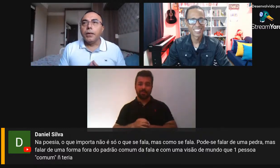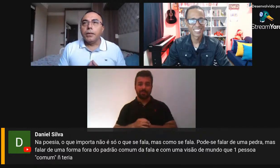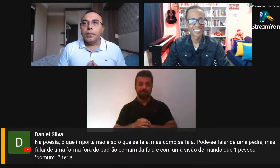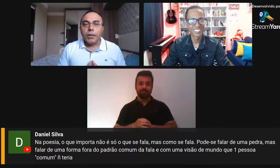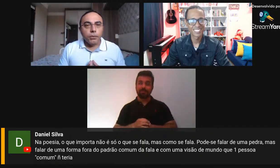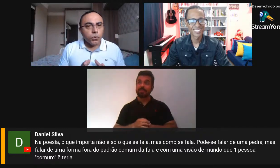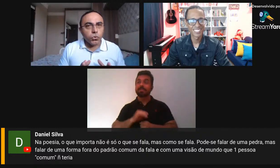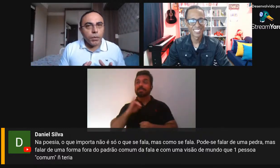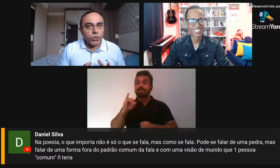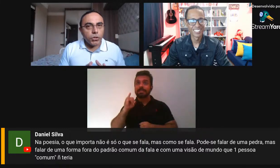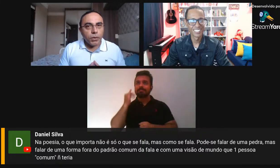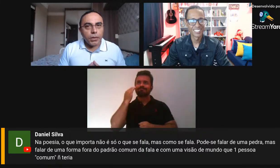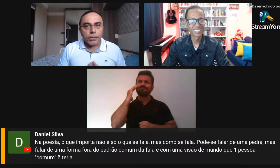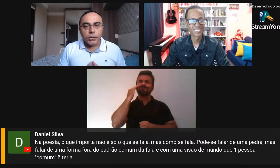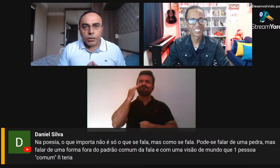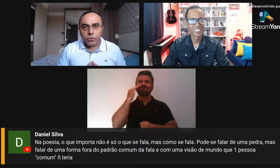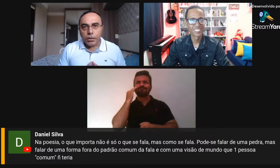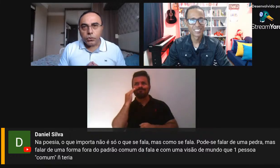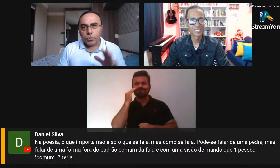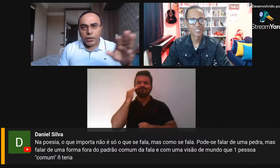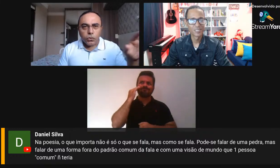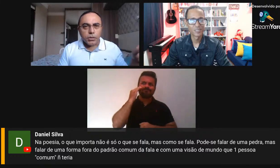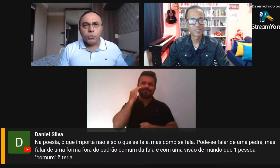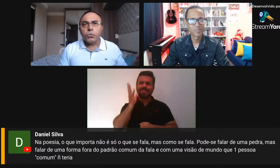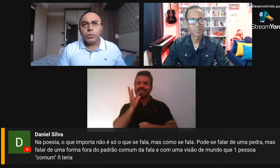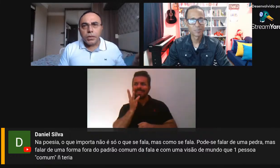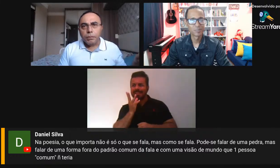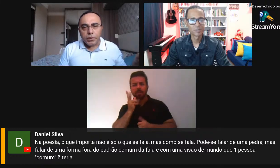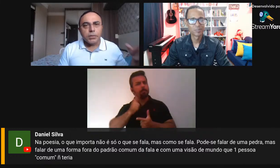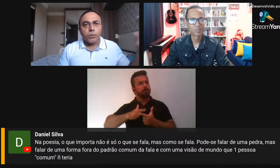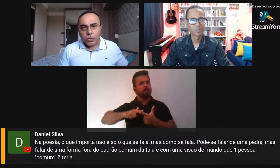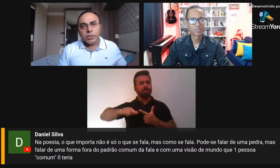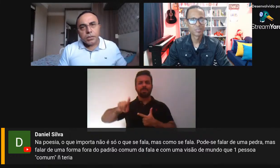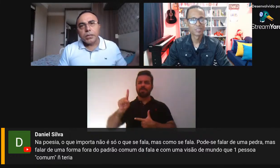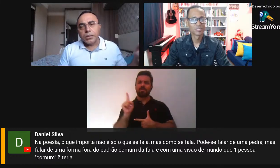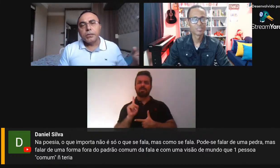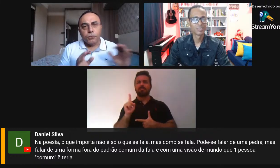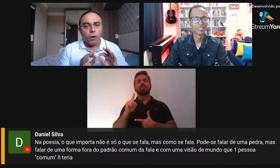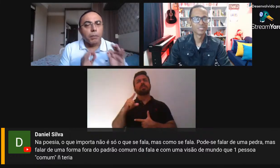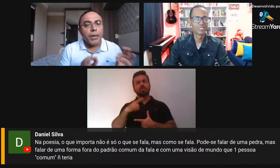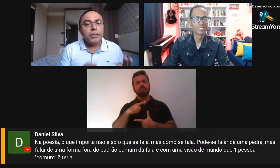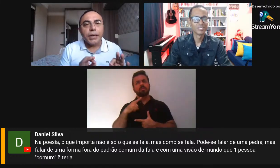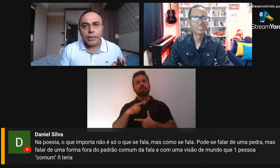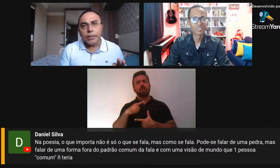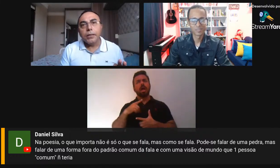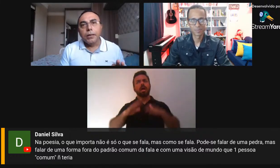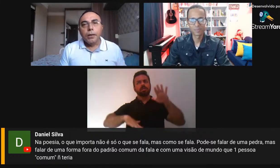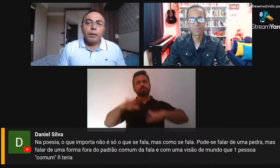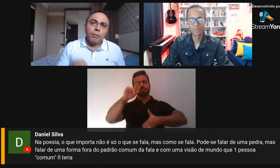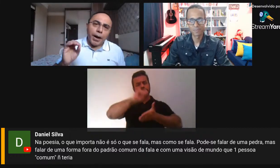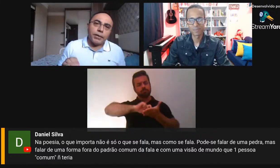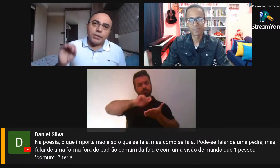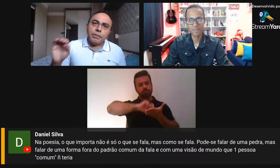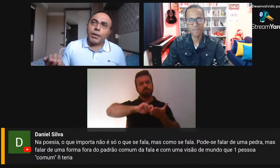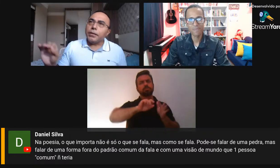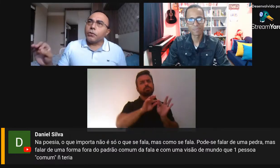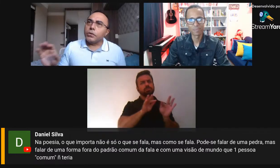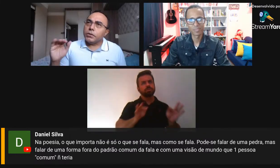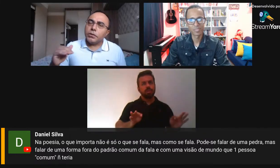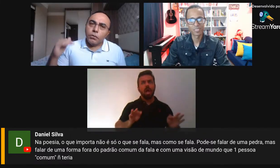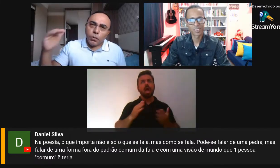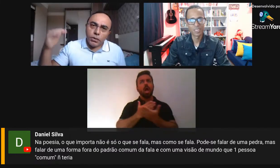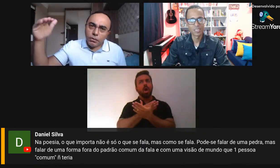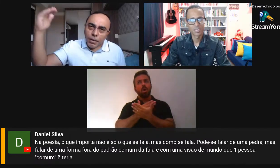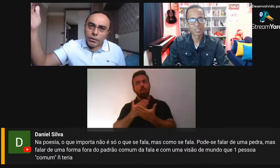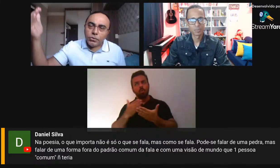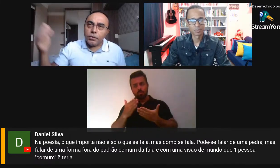problema. Então, eu não subestimo a inteligência do leitor. Tem coisa muito simples, tem coisas escritas de forma bem direta, mas também tem